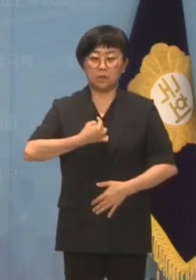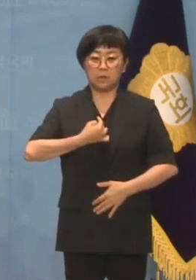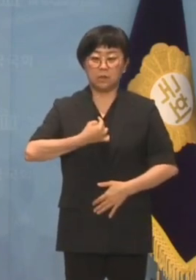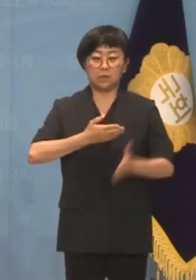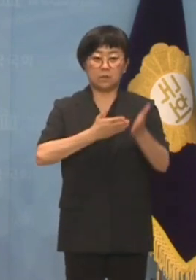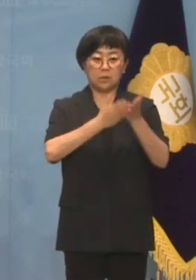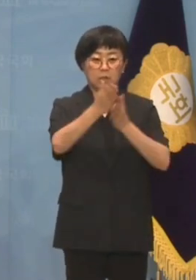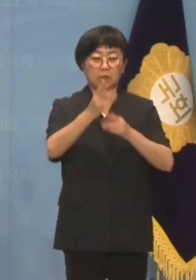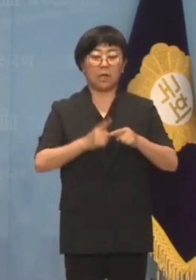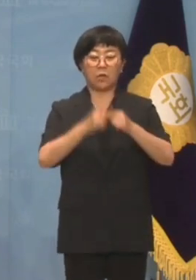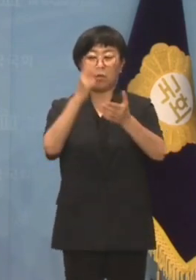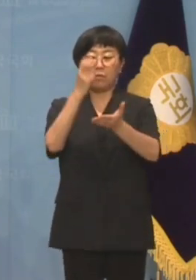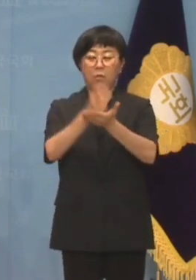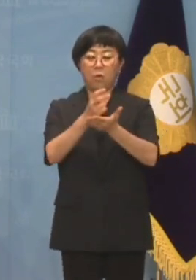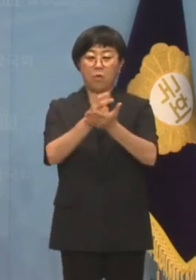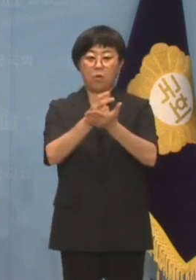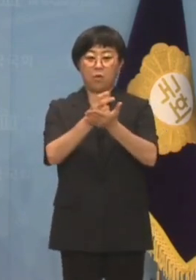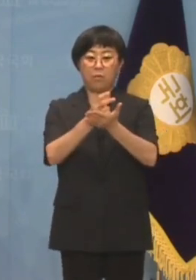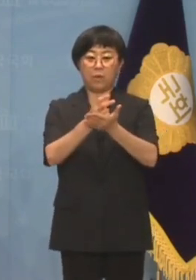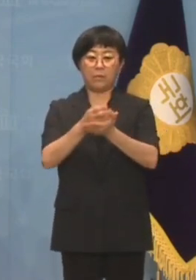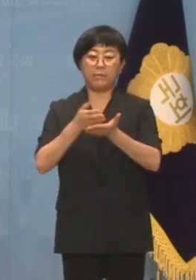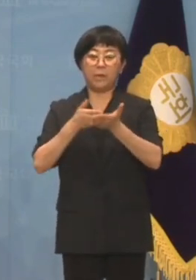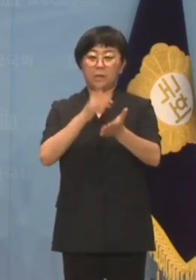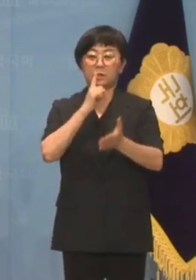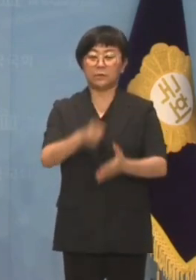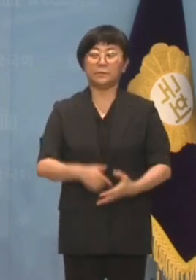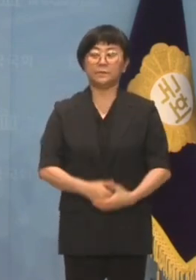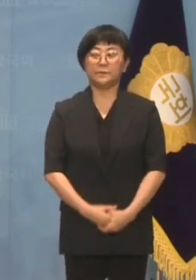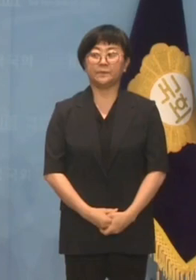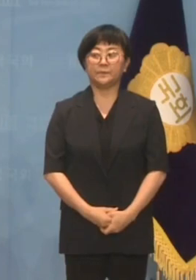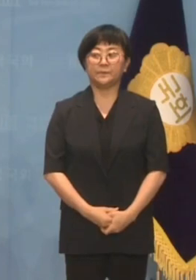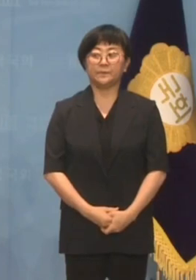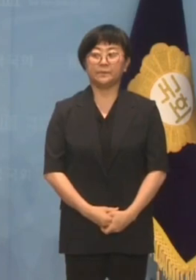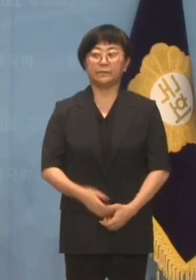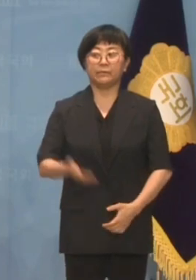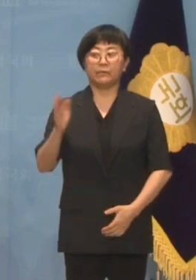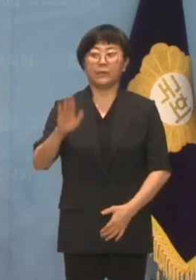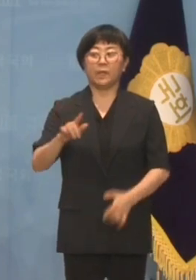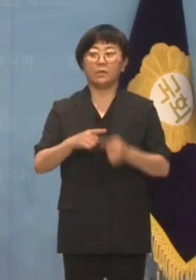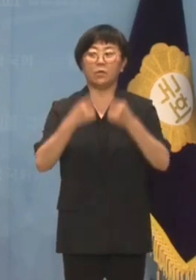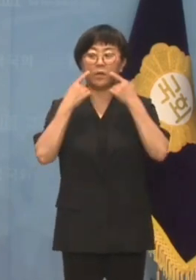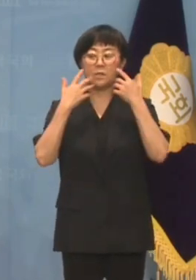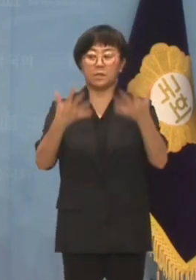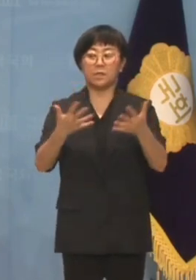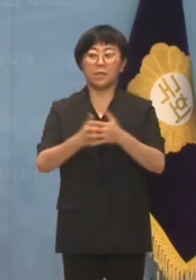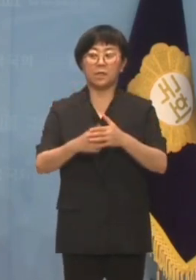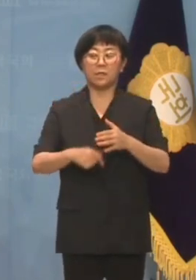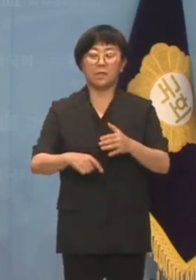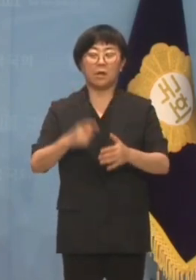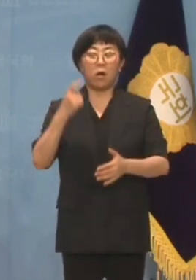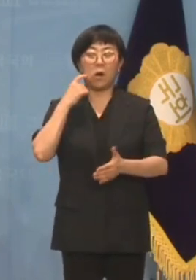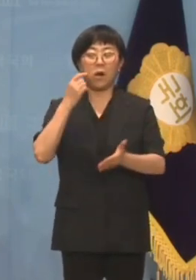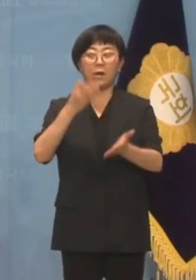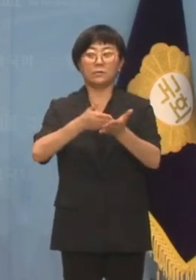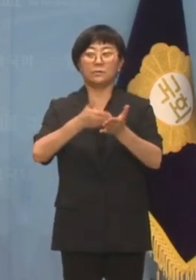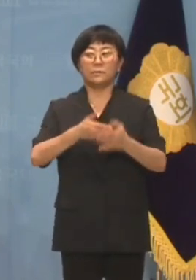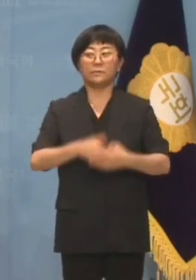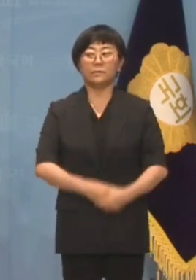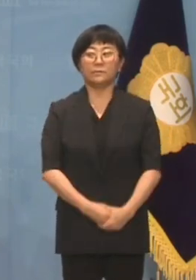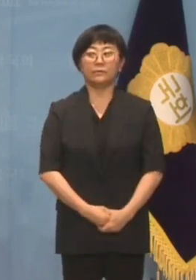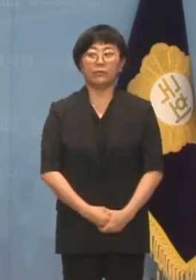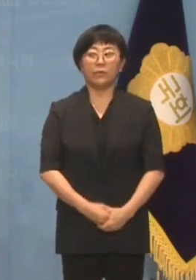날치기 처리한 간호법의 재과를 요구하고 나섰습니다. 그러나 이는 명백한 가짜뉴스입니다.